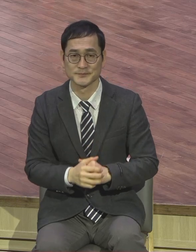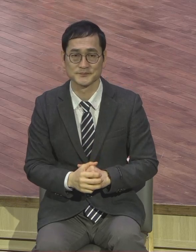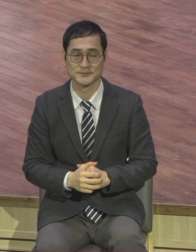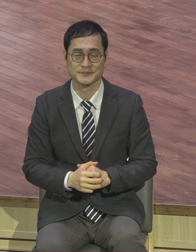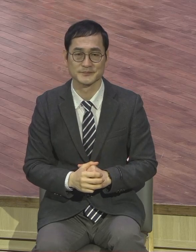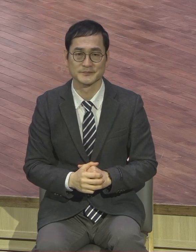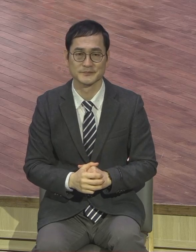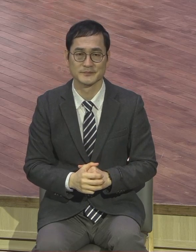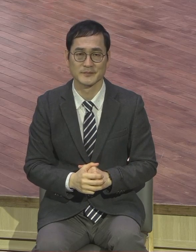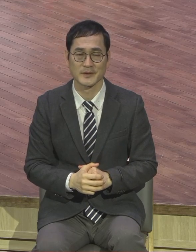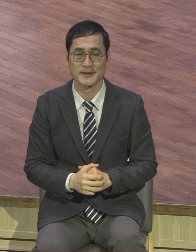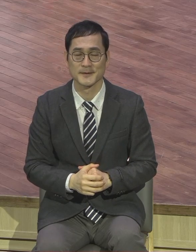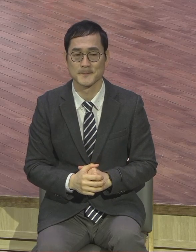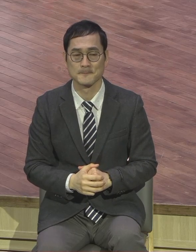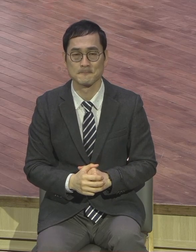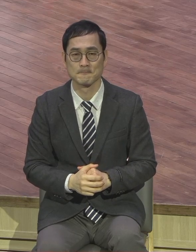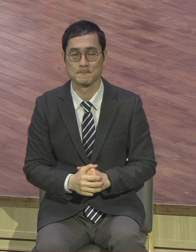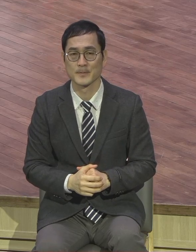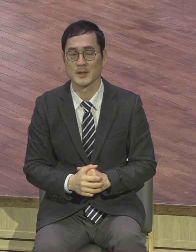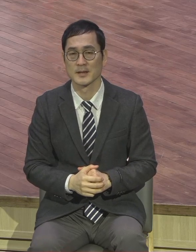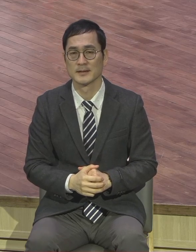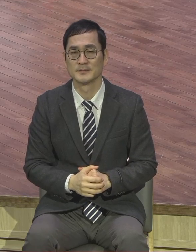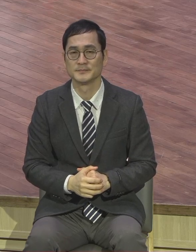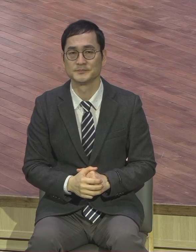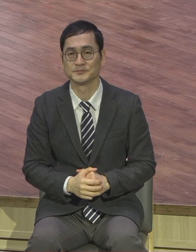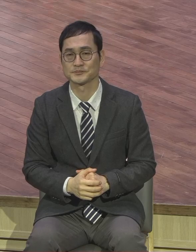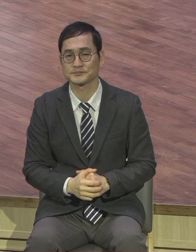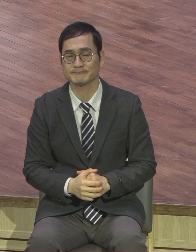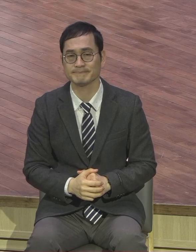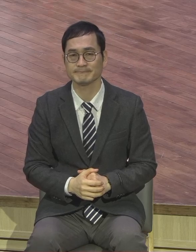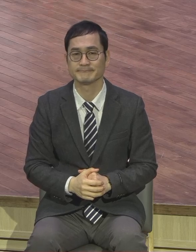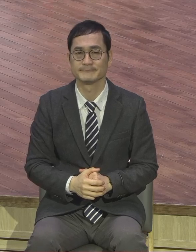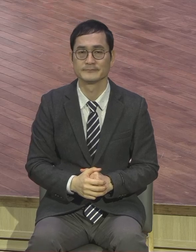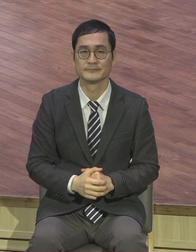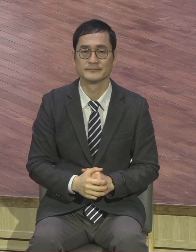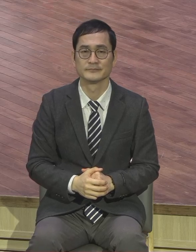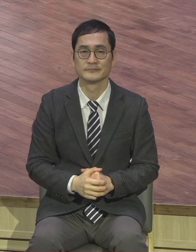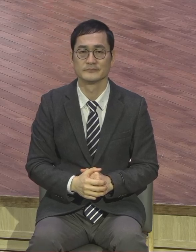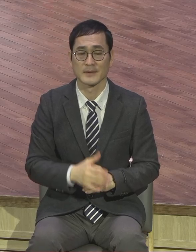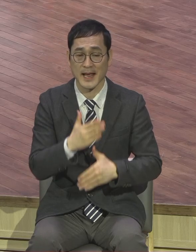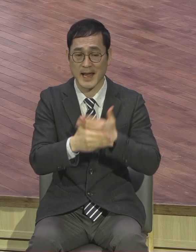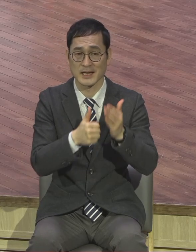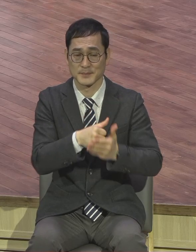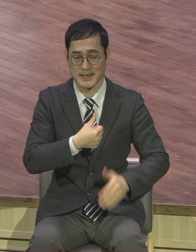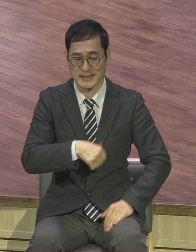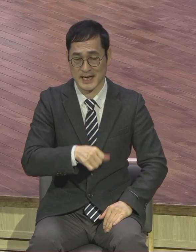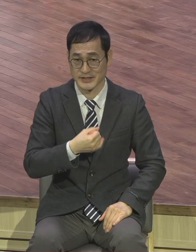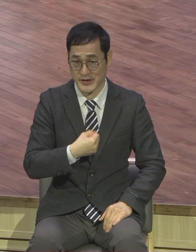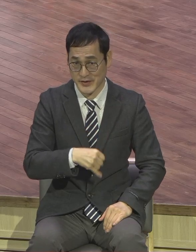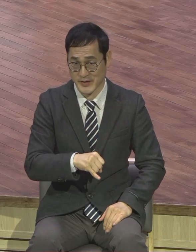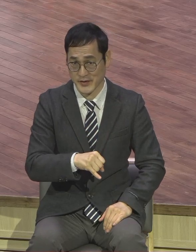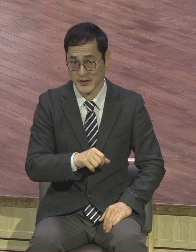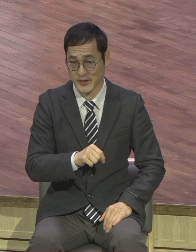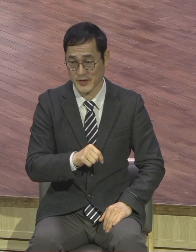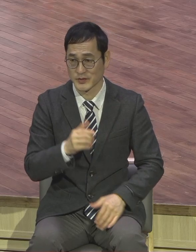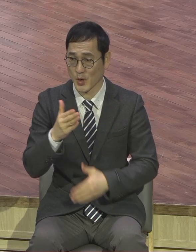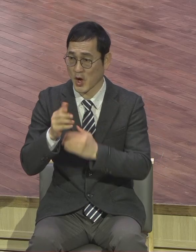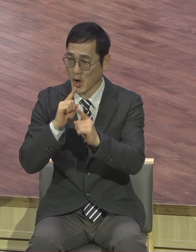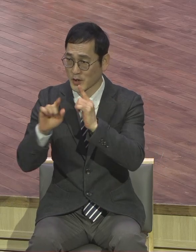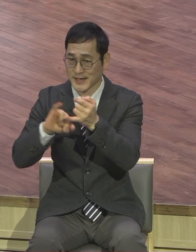복음 가진 하나님의 자녀와 은약 공동체인 이 교회도 시간이 흐를수록 아무리